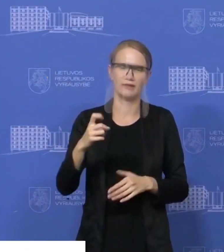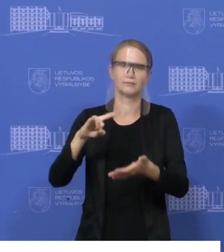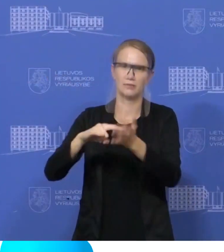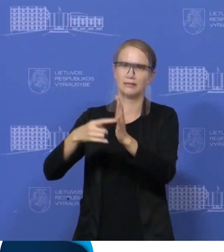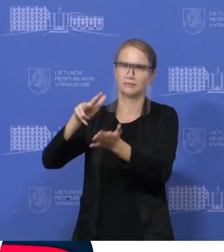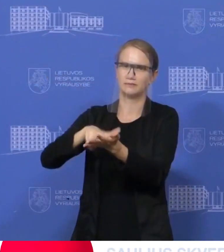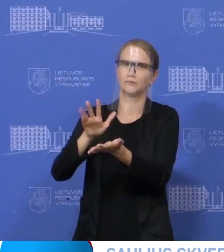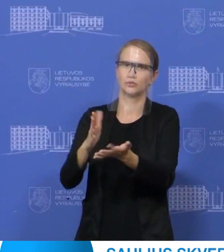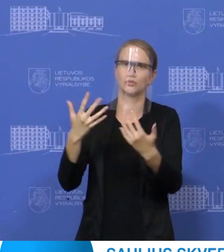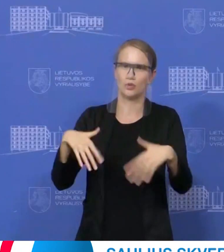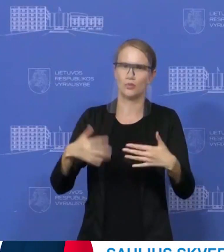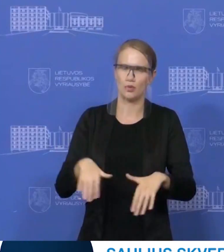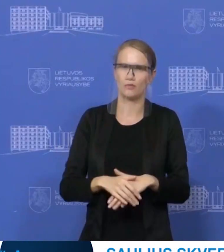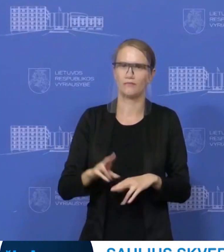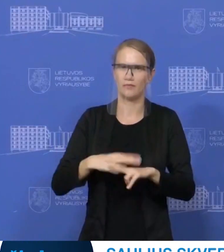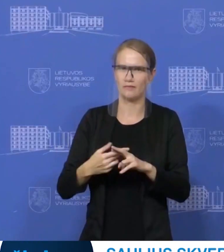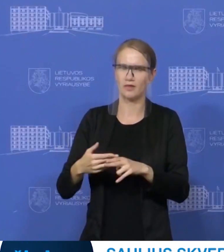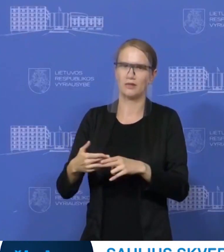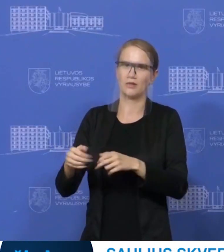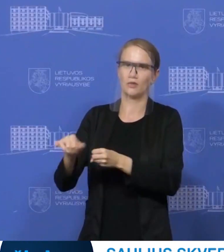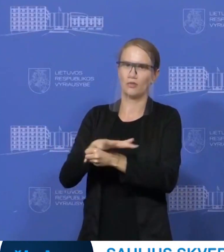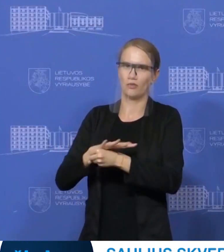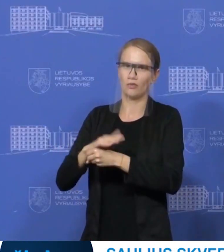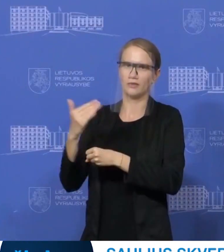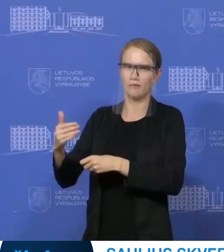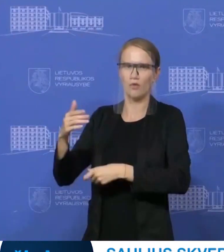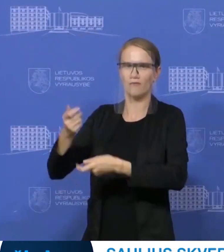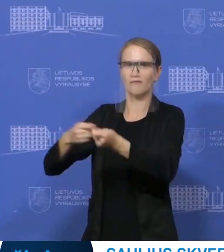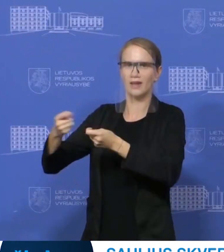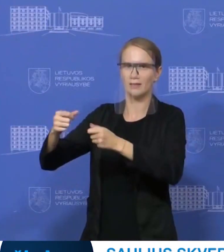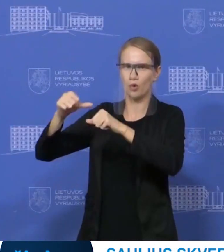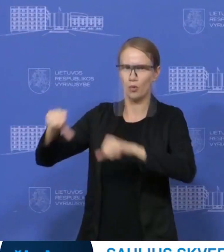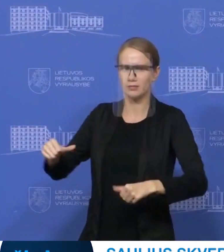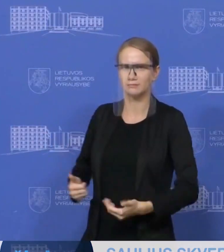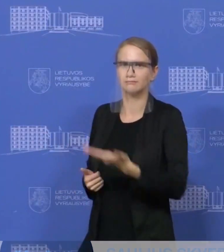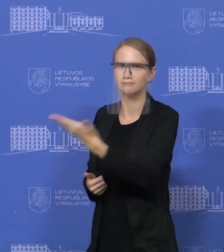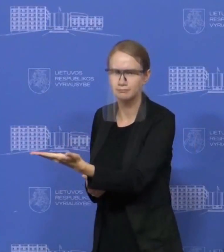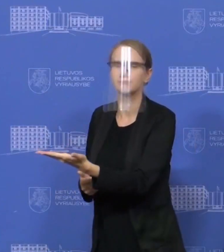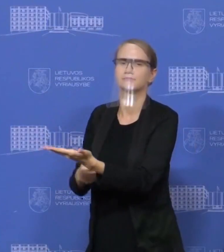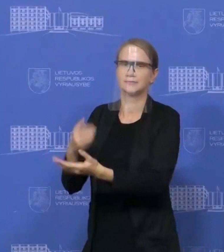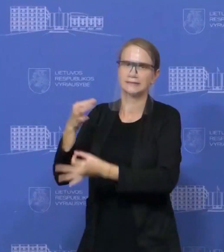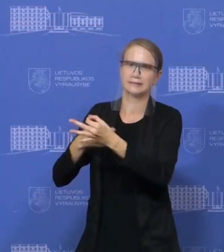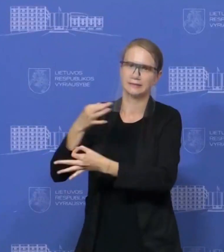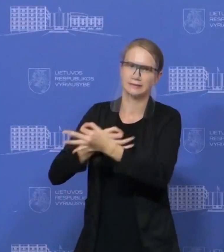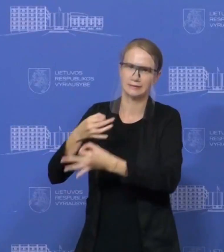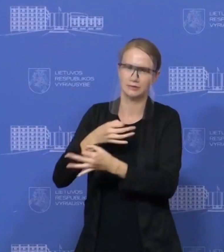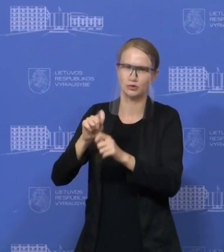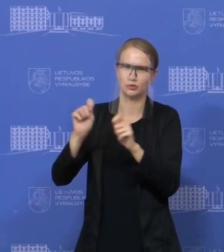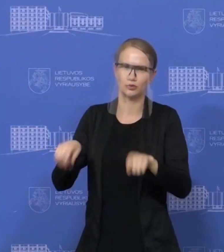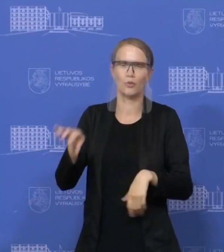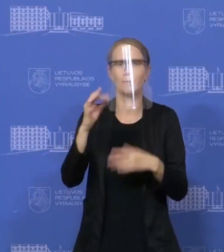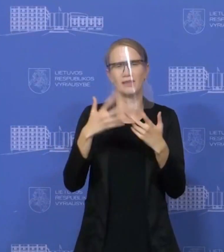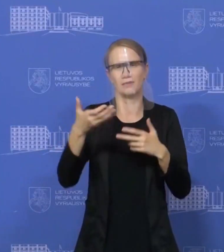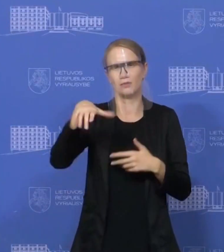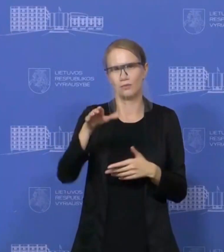nes jau pirmadienį buvo pateiktas, COVID-19 valdymo komitete buvo apsitarta, tačiau, kaip minėjau, iškilo klausimai geriniai dėl matematinių